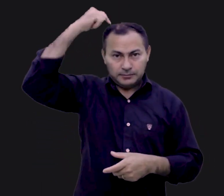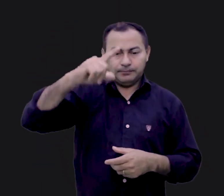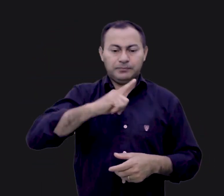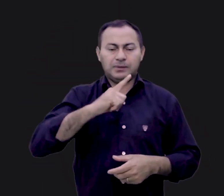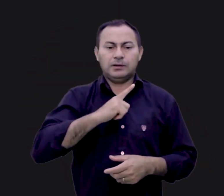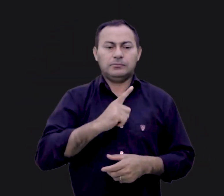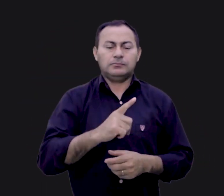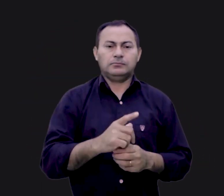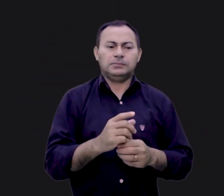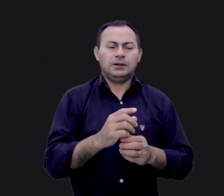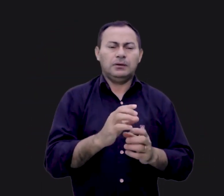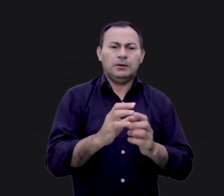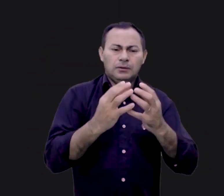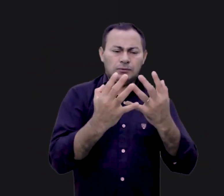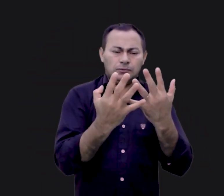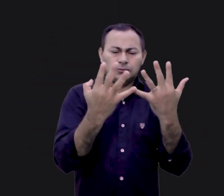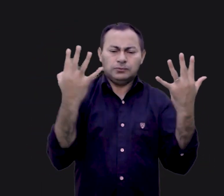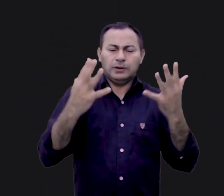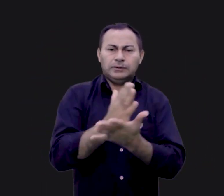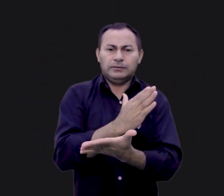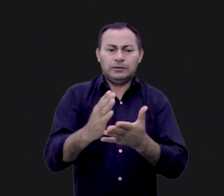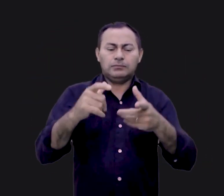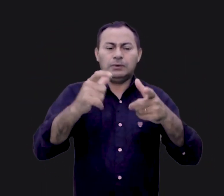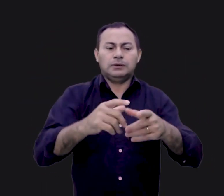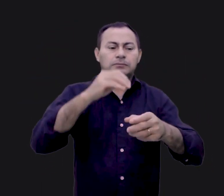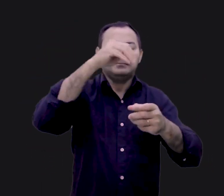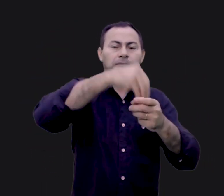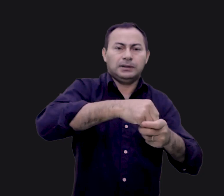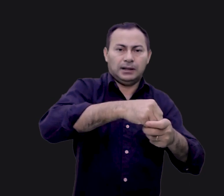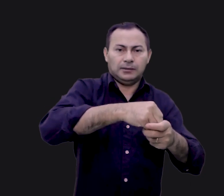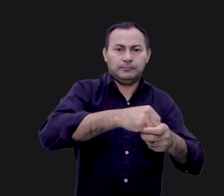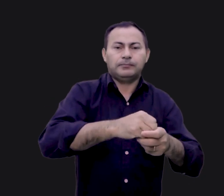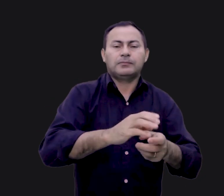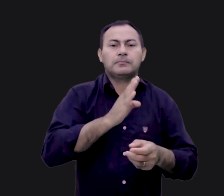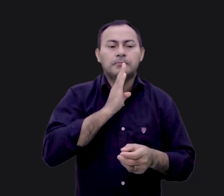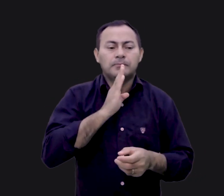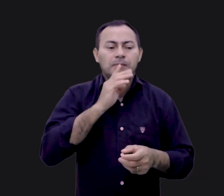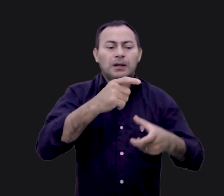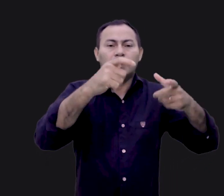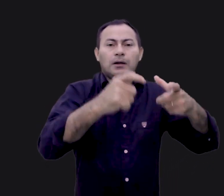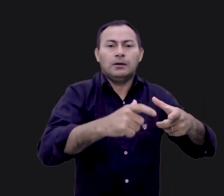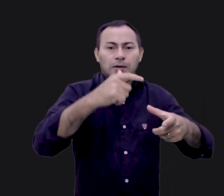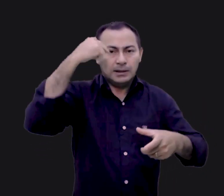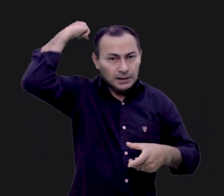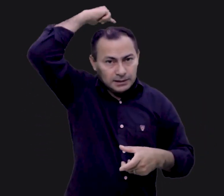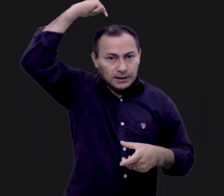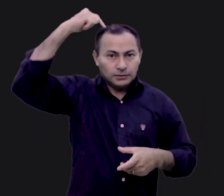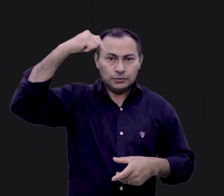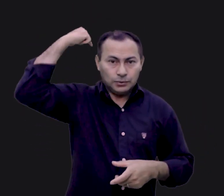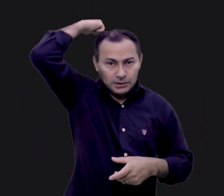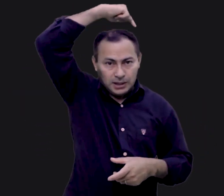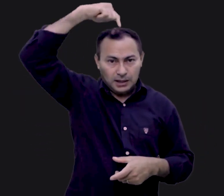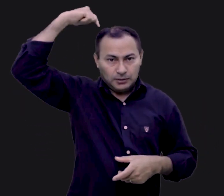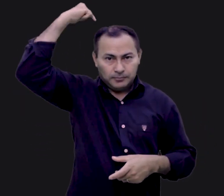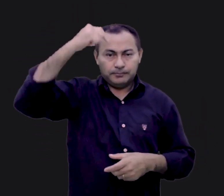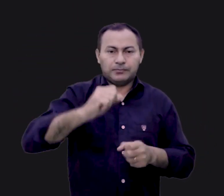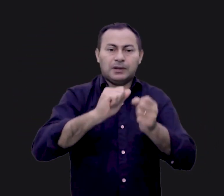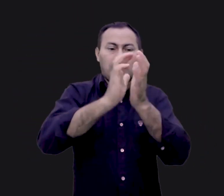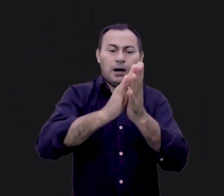Havia ali um espesso véu que dividia esse lugar santo do compartimento interno, que era chamado de lugar santo dos santos. A glória